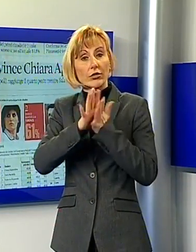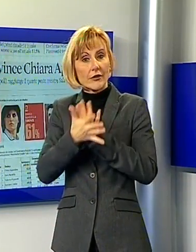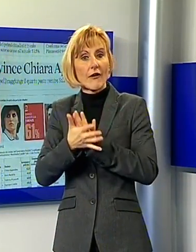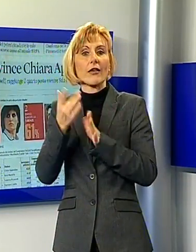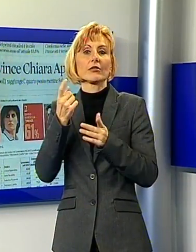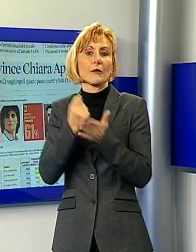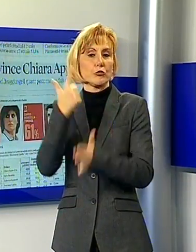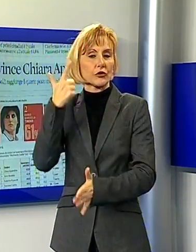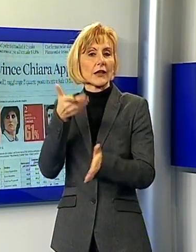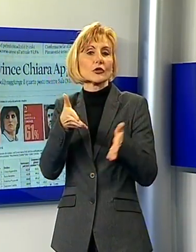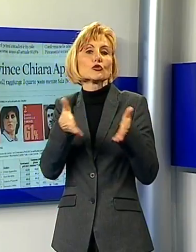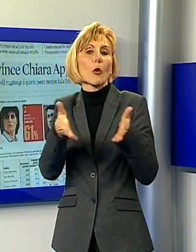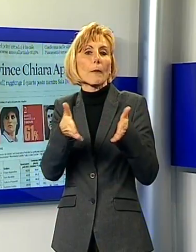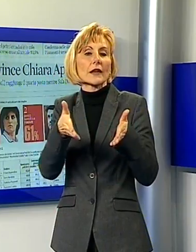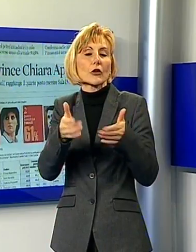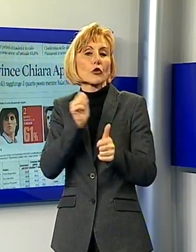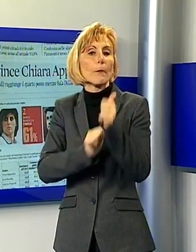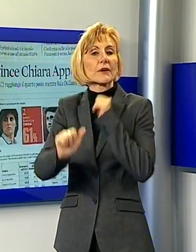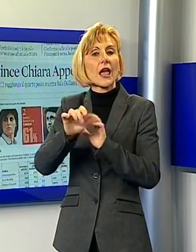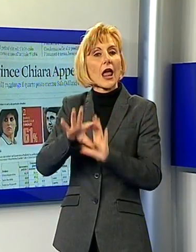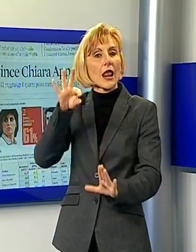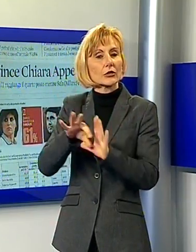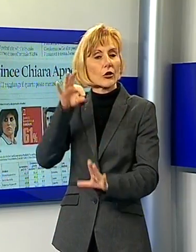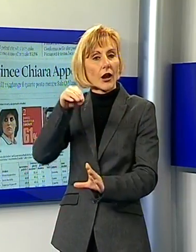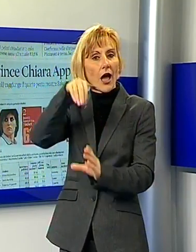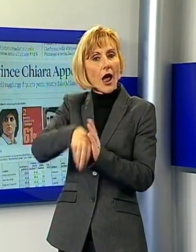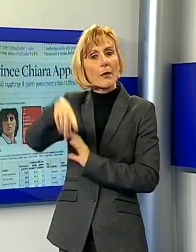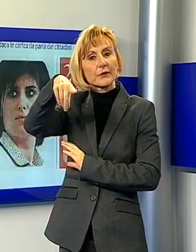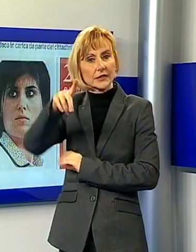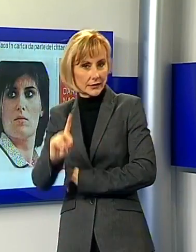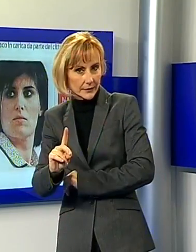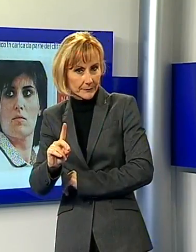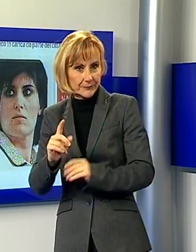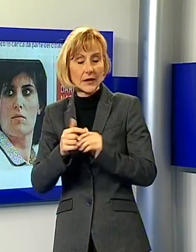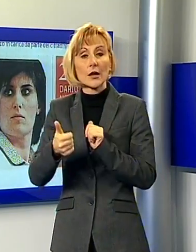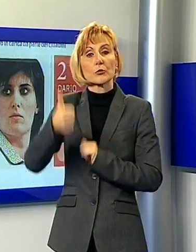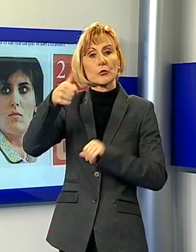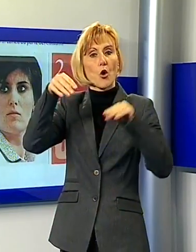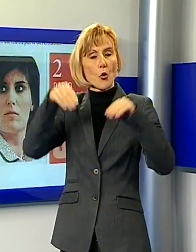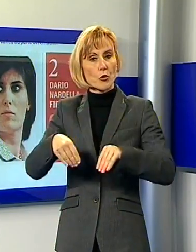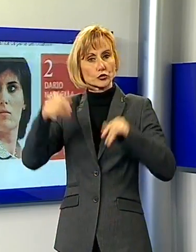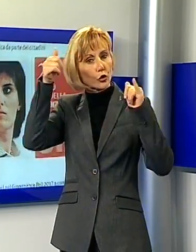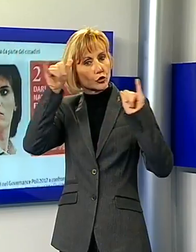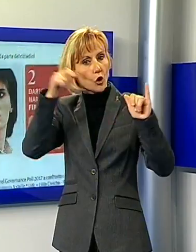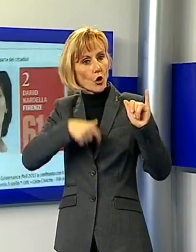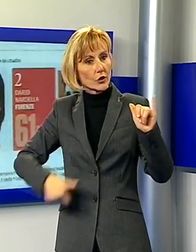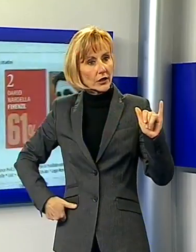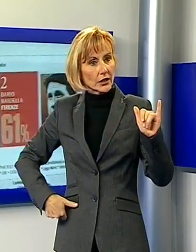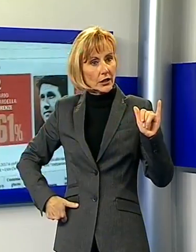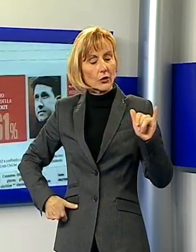preelettorale nel Partito Democratico. In testa alla classifica nazionale c'è la sindaco di Torino Chiara Appendino, seguita proprio da